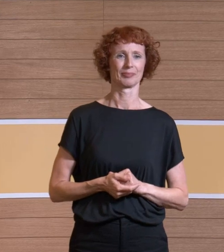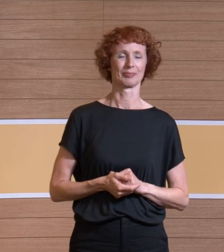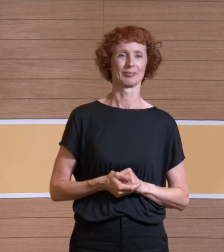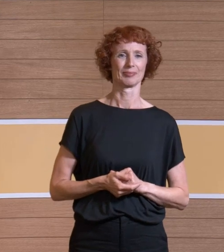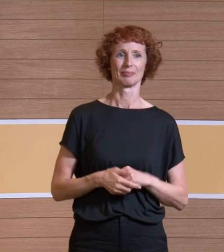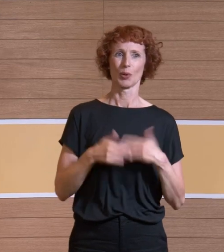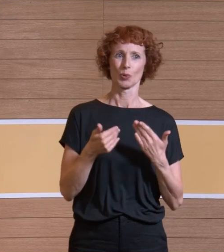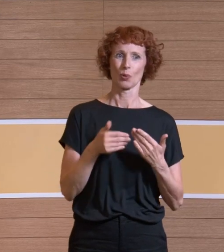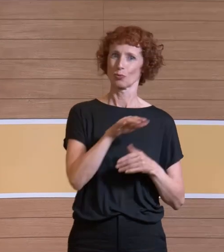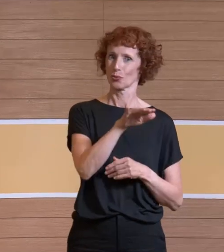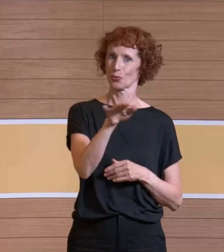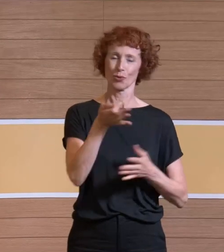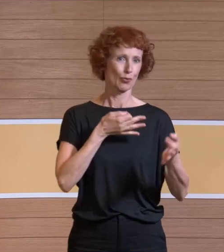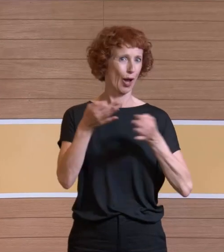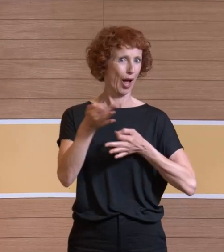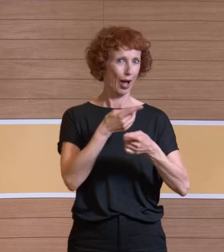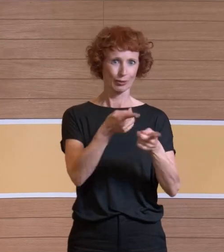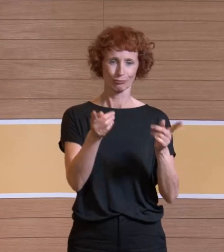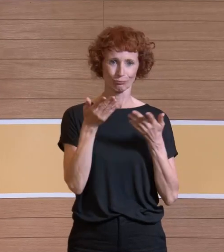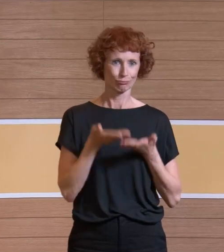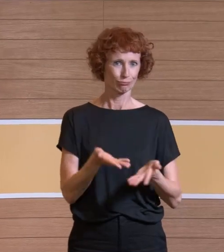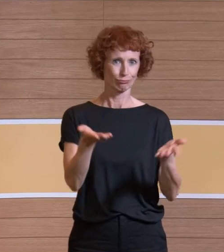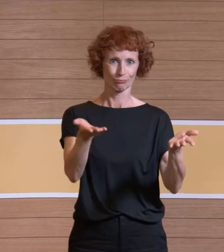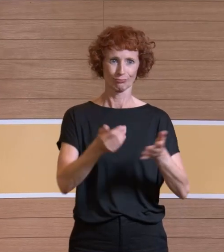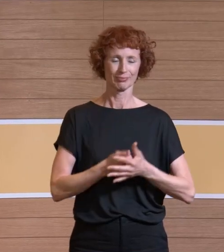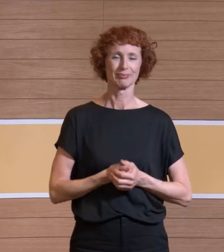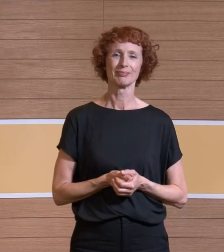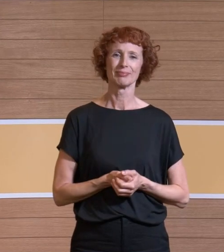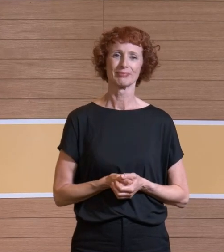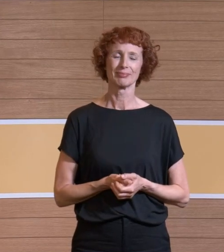Gibt es Fragen aus dem Auditorium hier vor Ort?